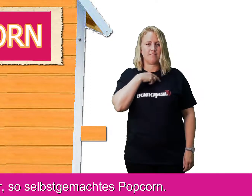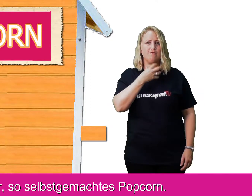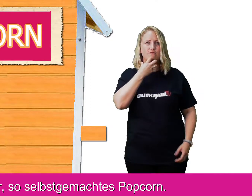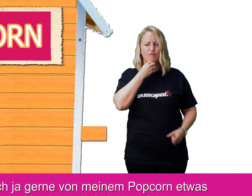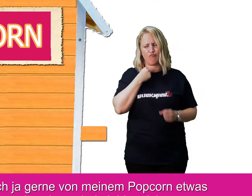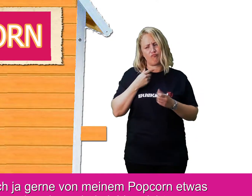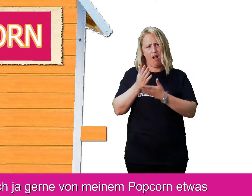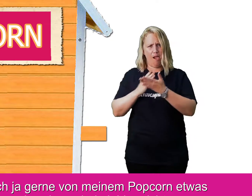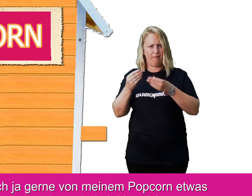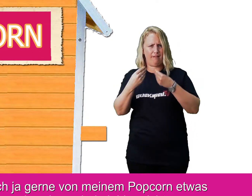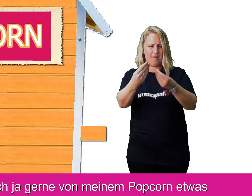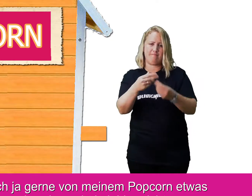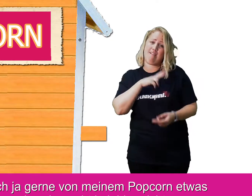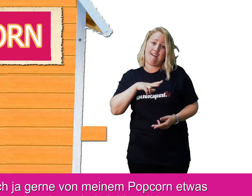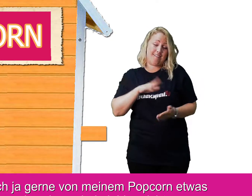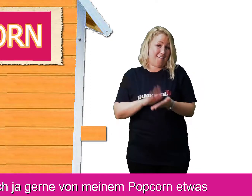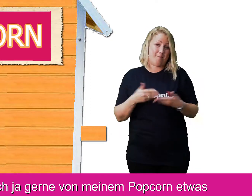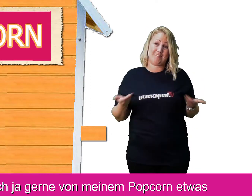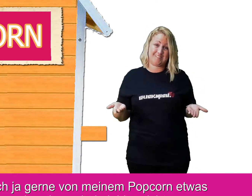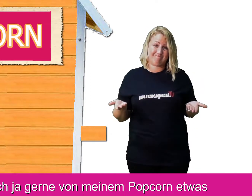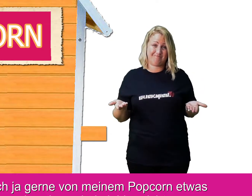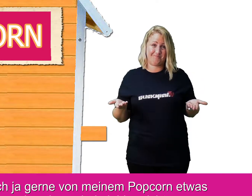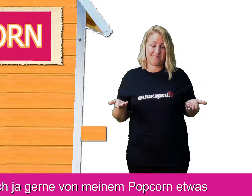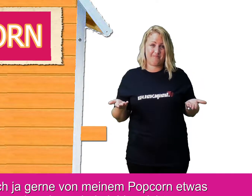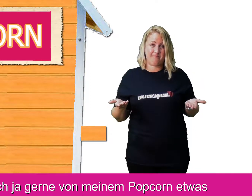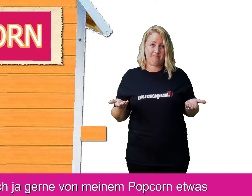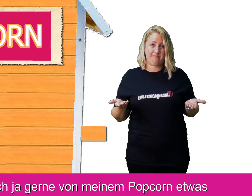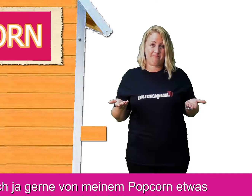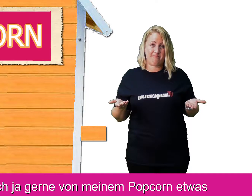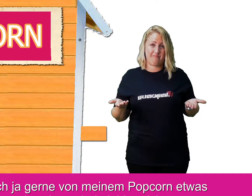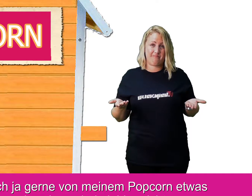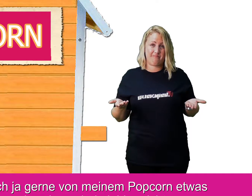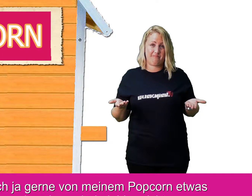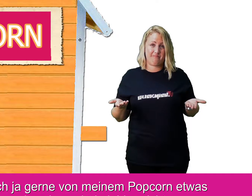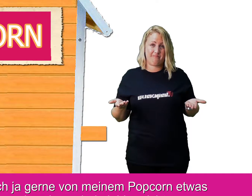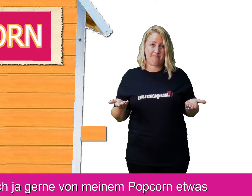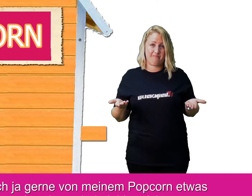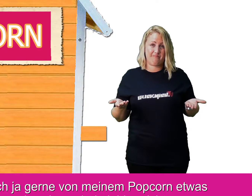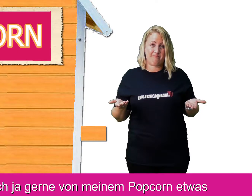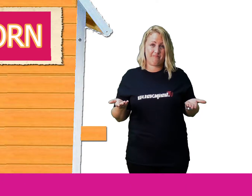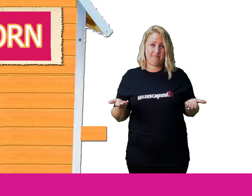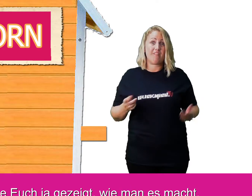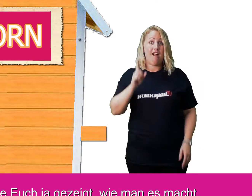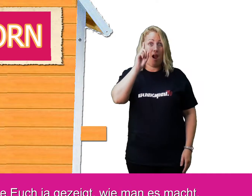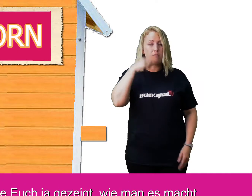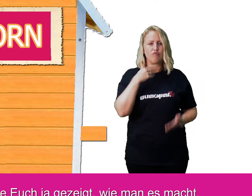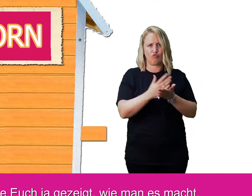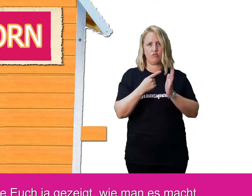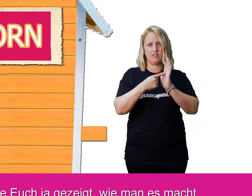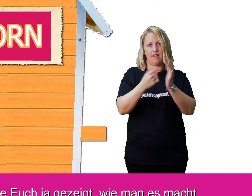Schuss. euch ja gerne von meinem Popcorn etwas abgeben, aber das geht ja leider nicht. Aber ich habe euch ja